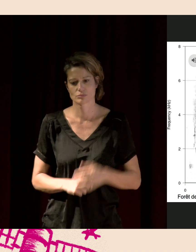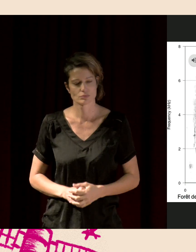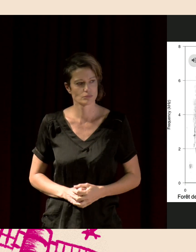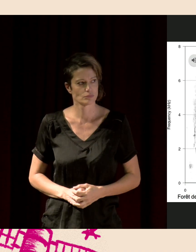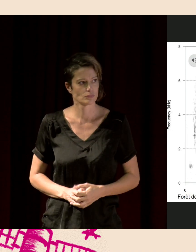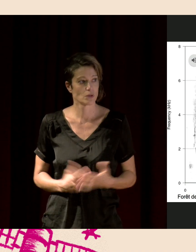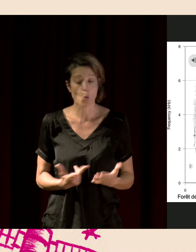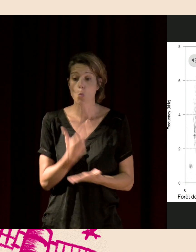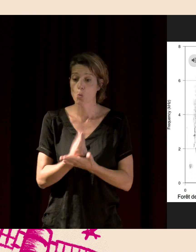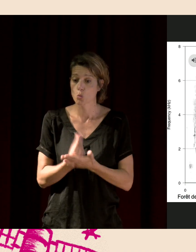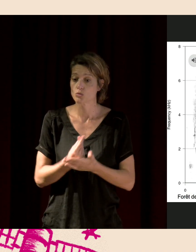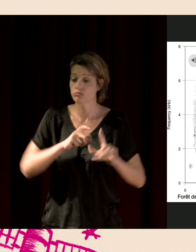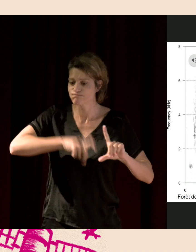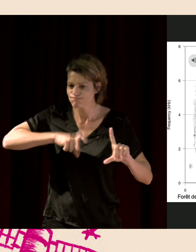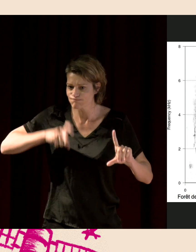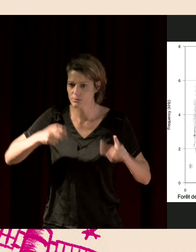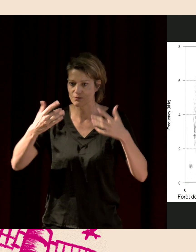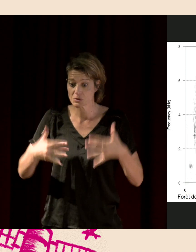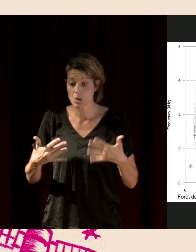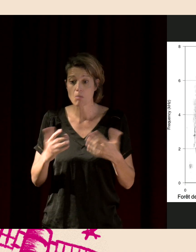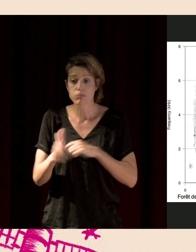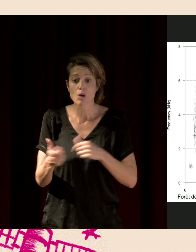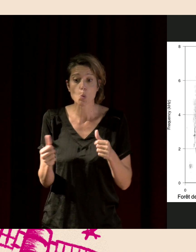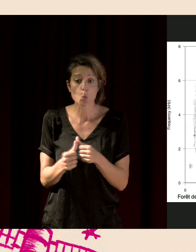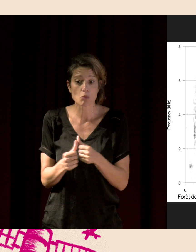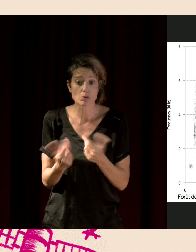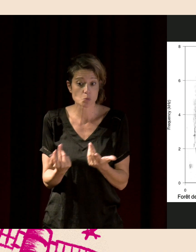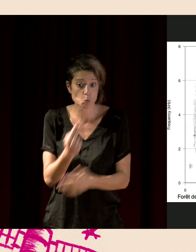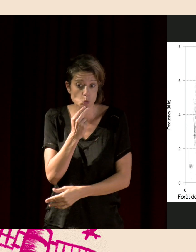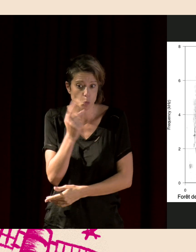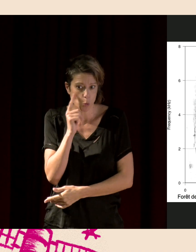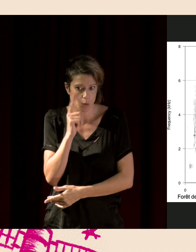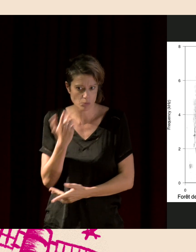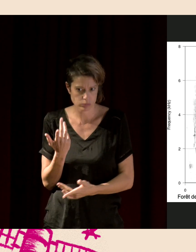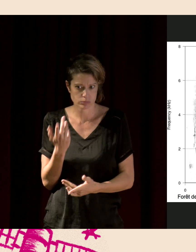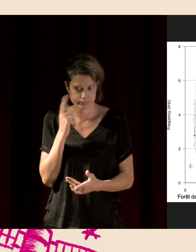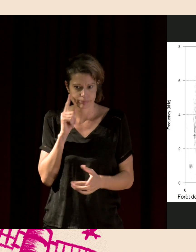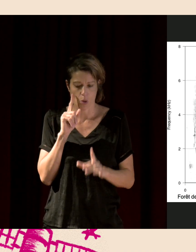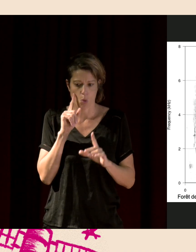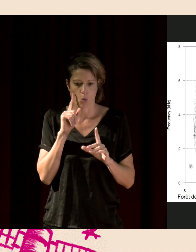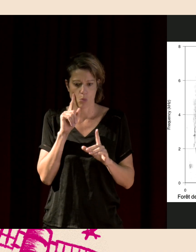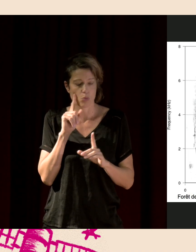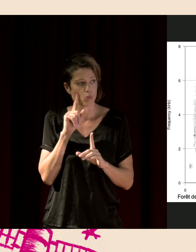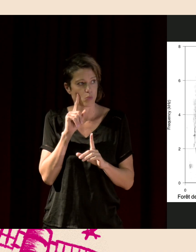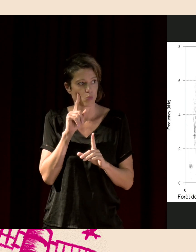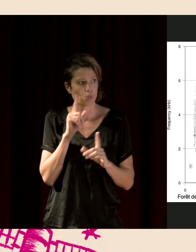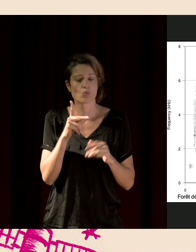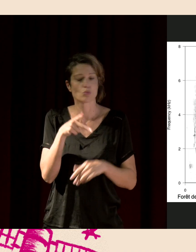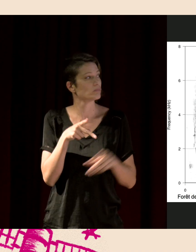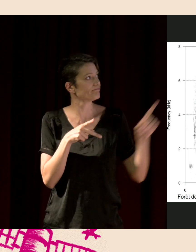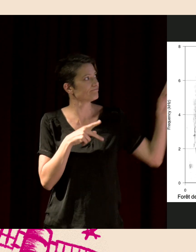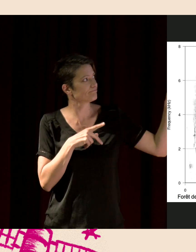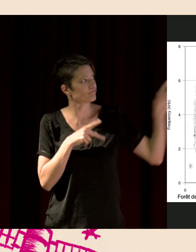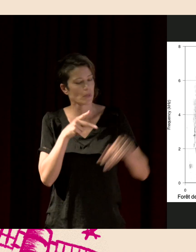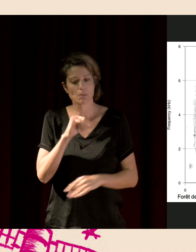Qu'est-ce qu'on fait avec ces enregistrements ? Une première solution est d'essayer d'aller reconnaître automatiquement les espèces qui sont présentes. Alors là, je parle du pique et pêche parce que c'est le plus facile.